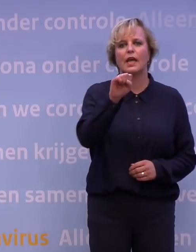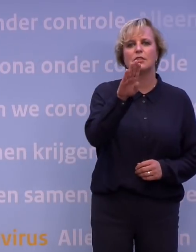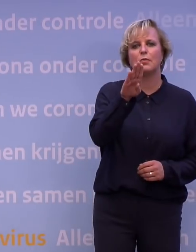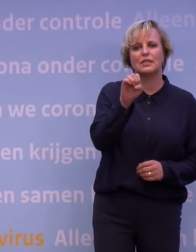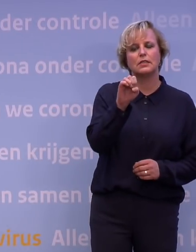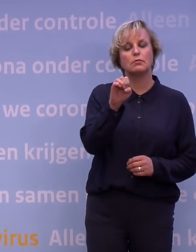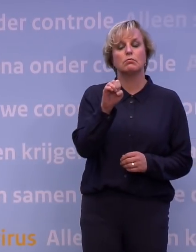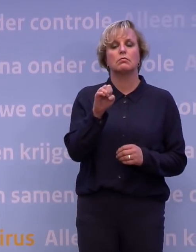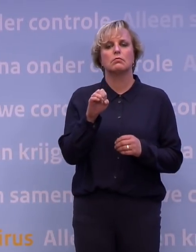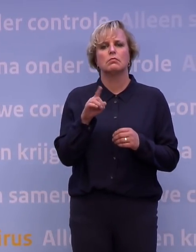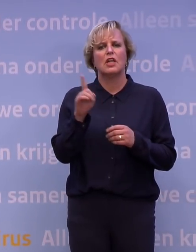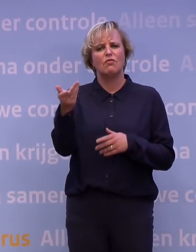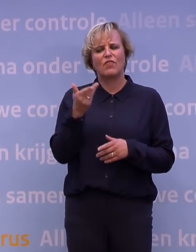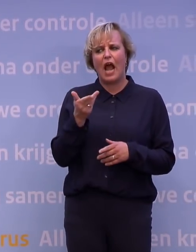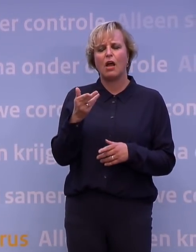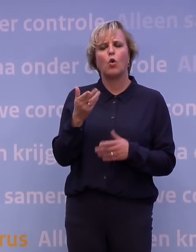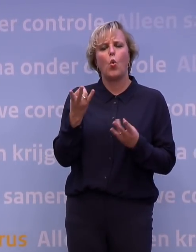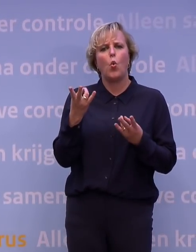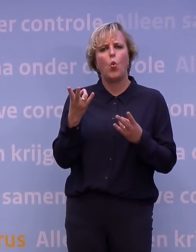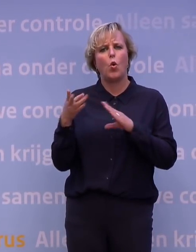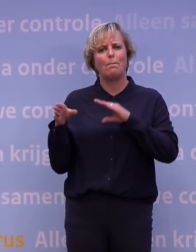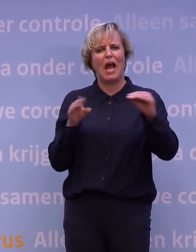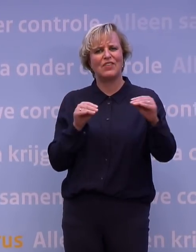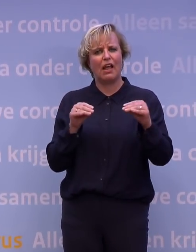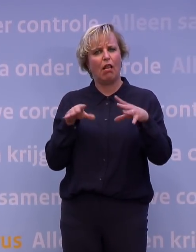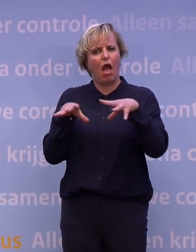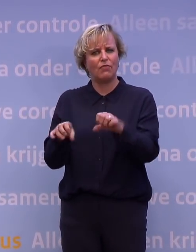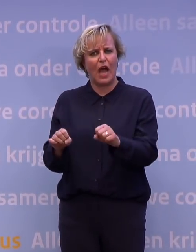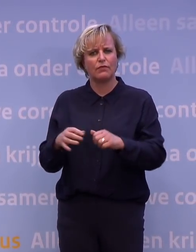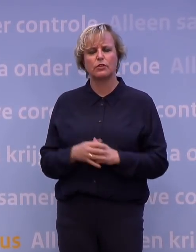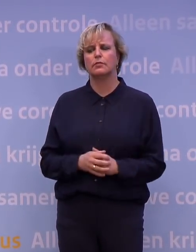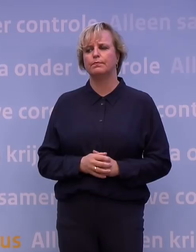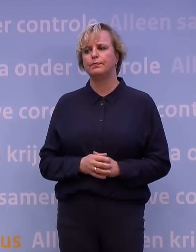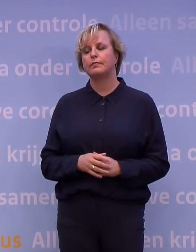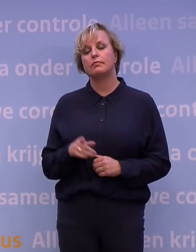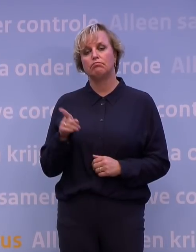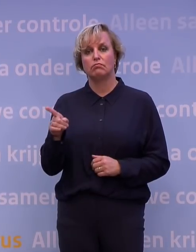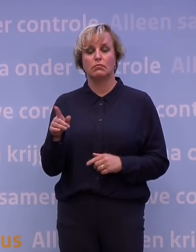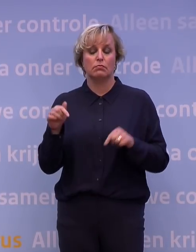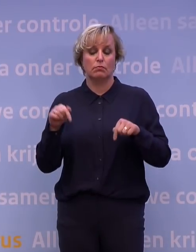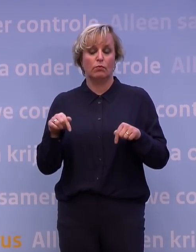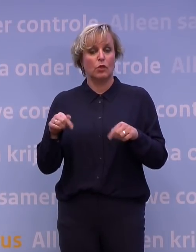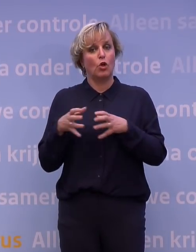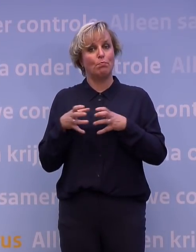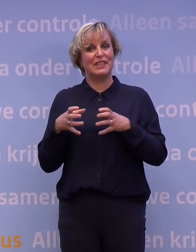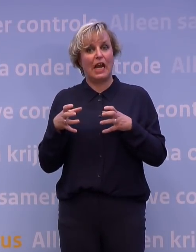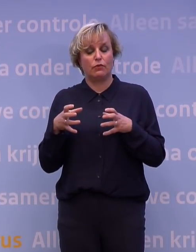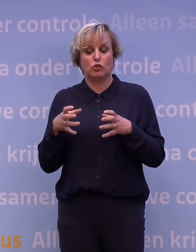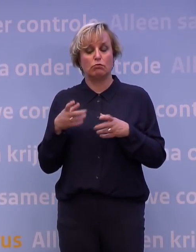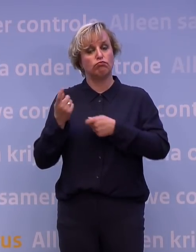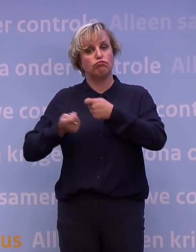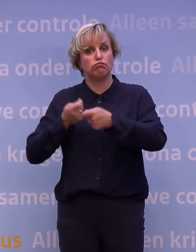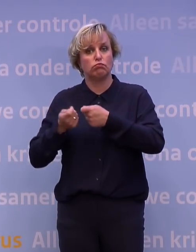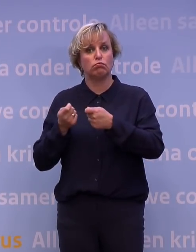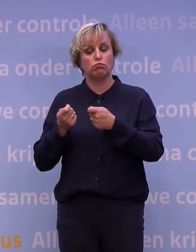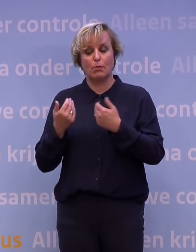Voor thuiswerken geldt dat we dat ook zagen in maart en april. Op dit moment zie je nog steeds dat heel veel bedrijven ervoor zorgen dat mensen vooral thuiswerken, maar je ziet wel